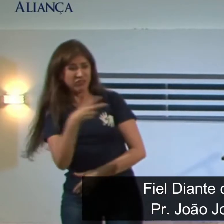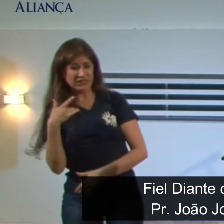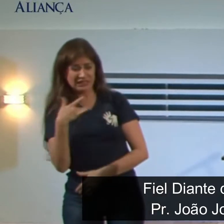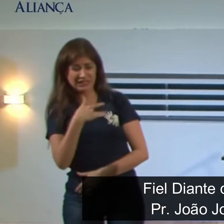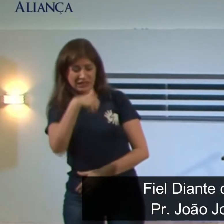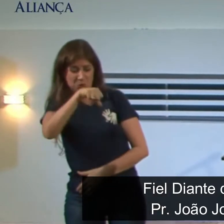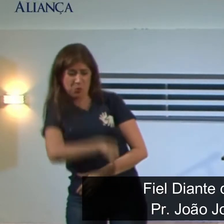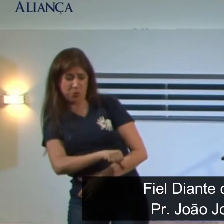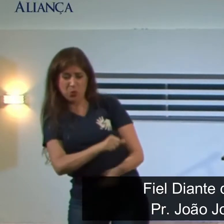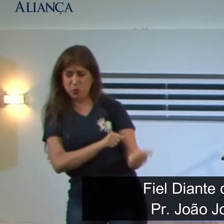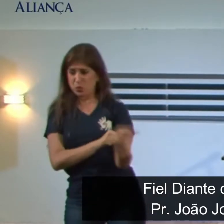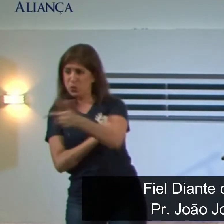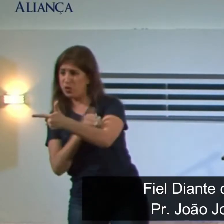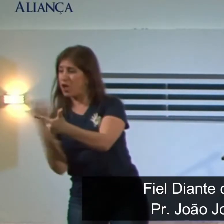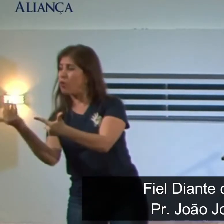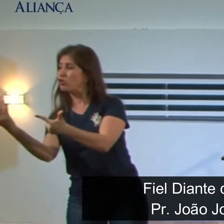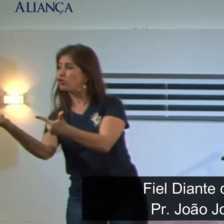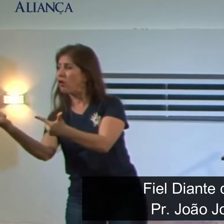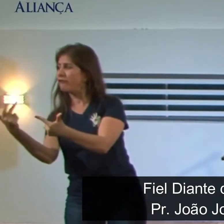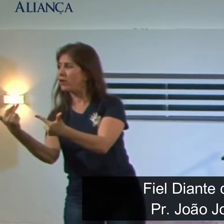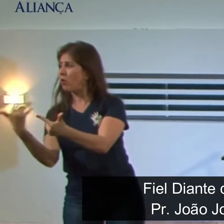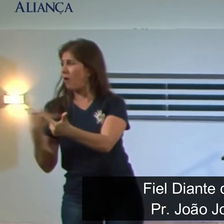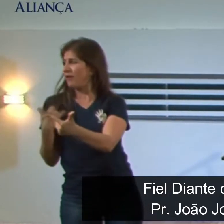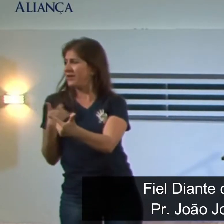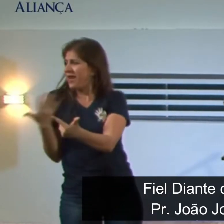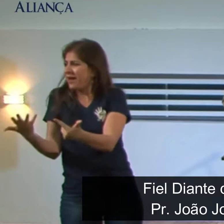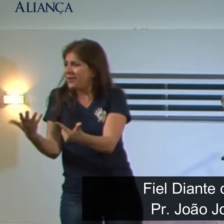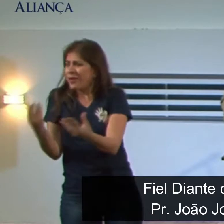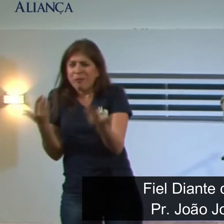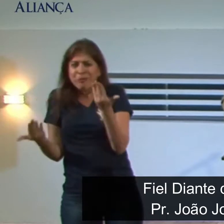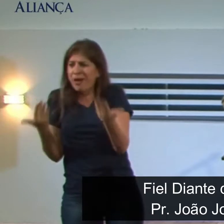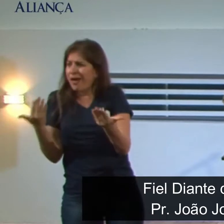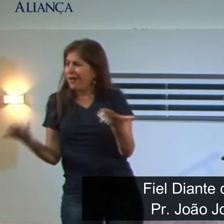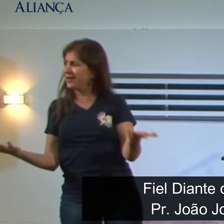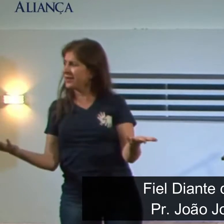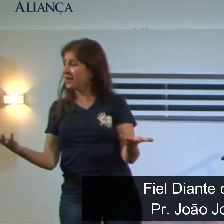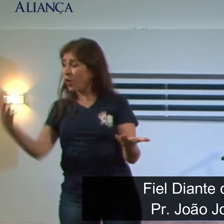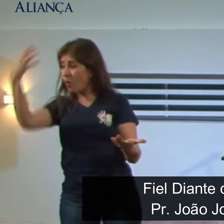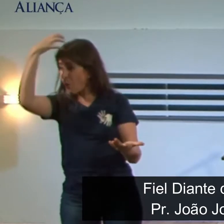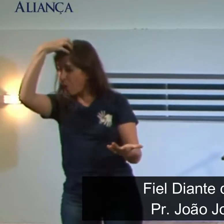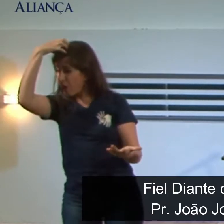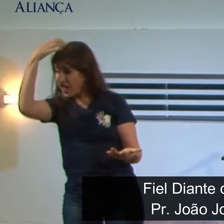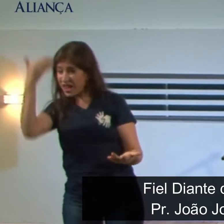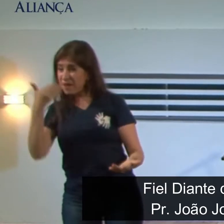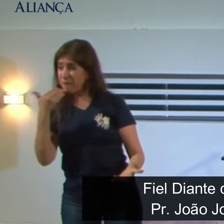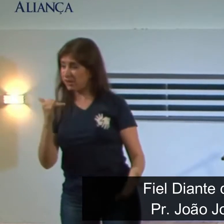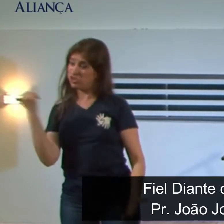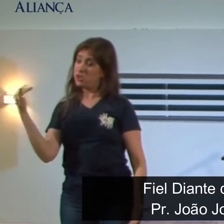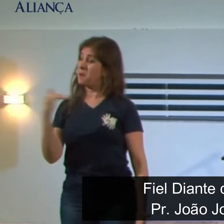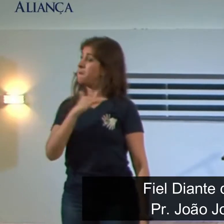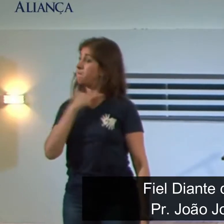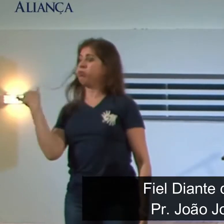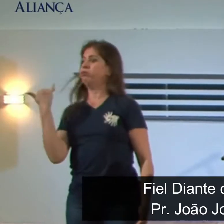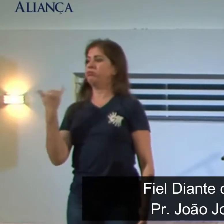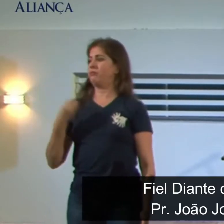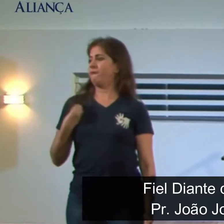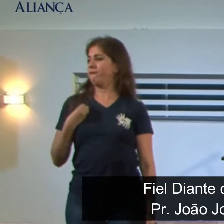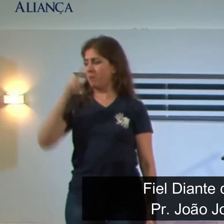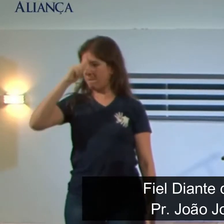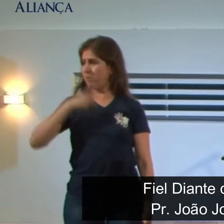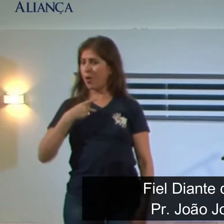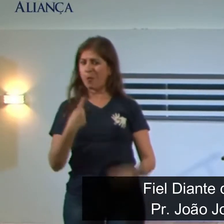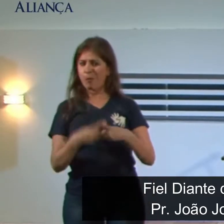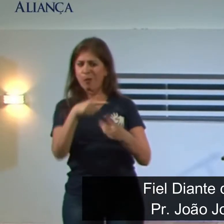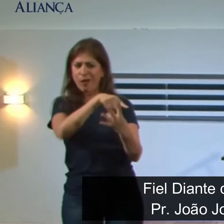saudáveis do que os outros jovens da mesma idade. O rei poderia pedir a minha cabeça por causa de vocês.